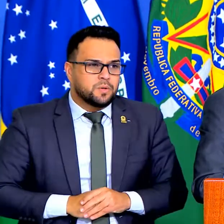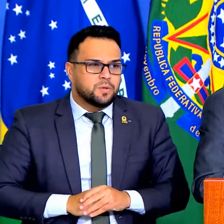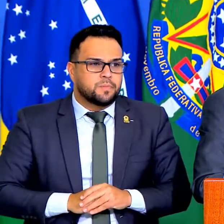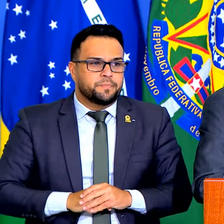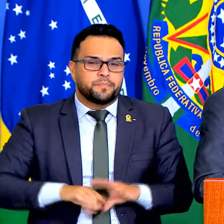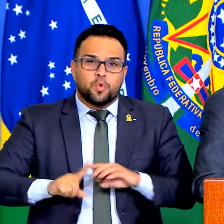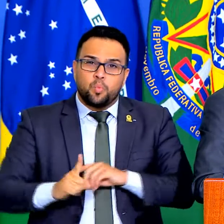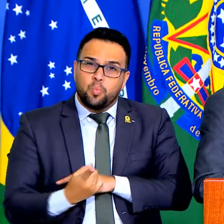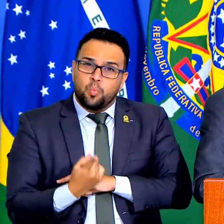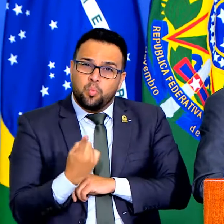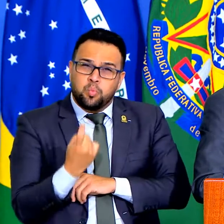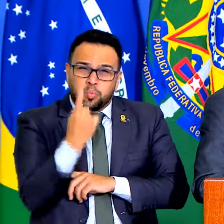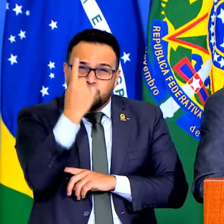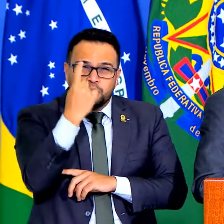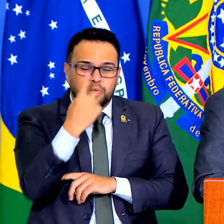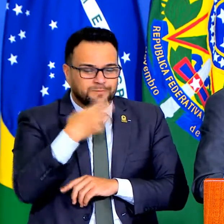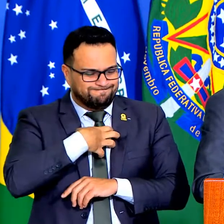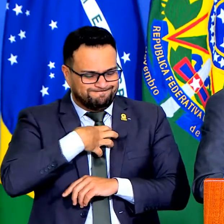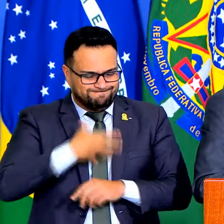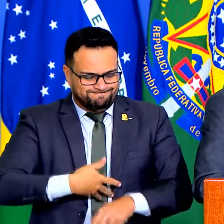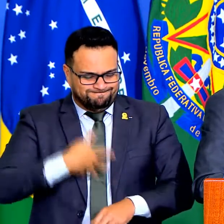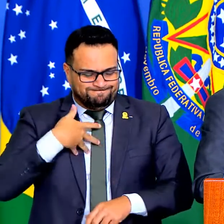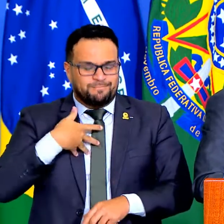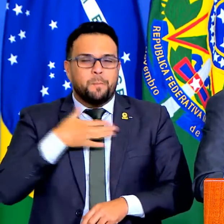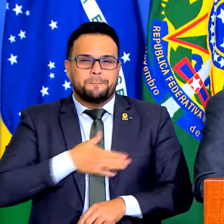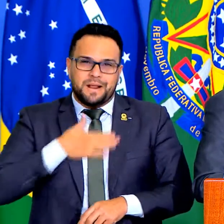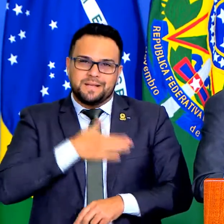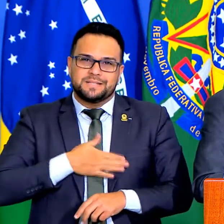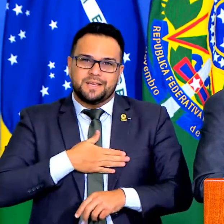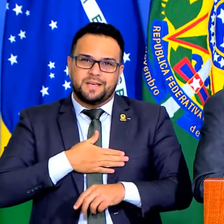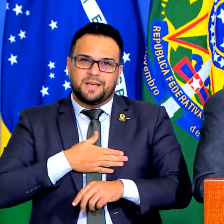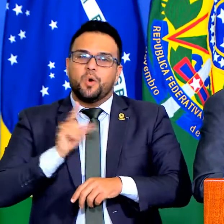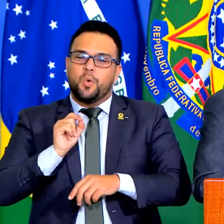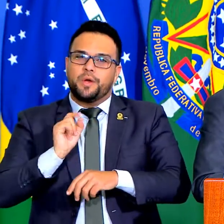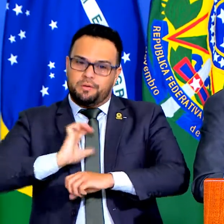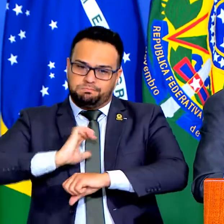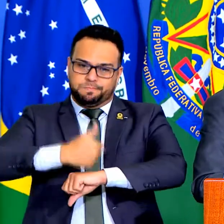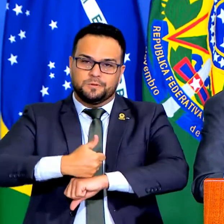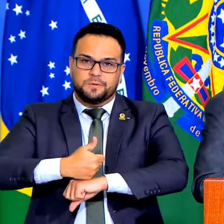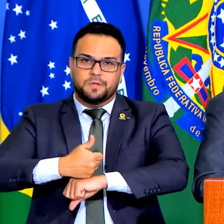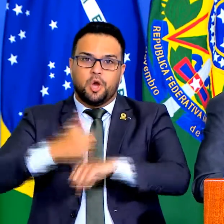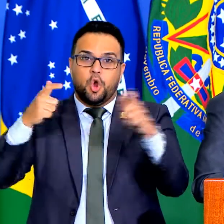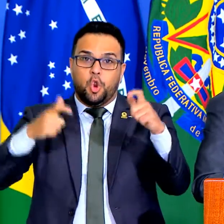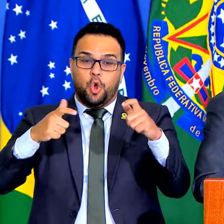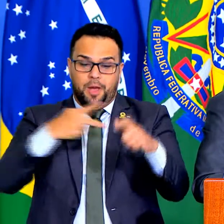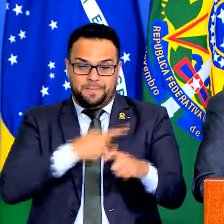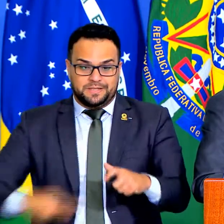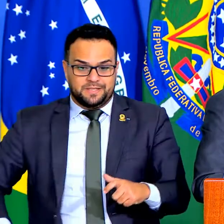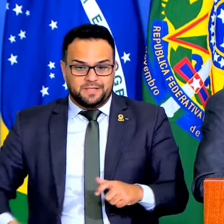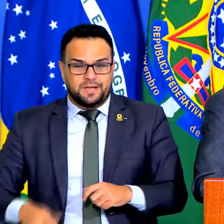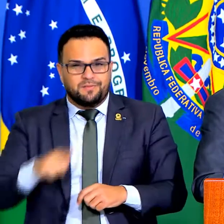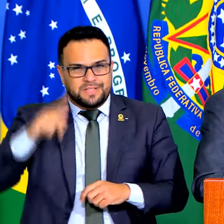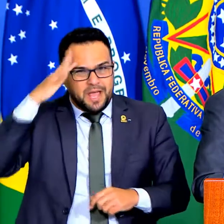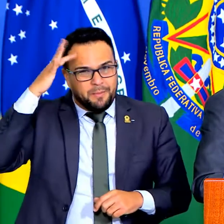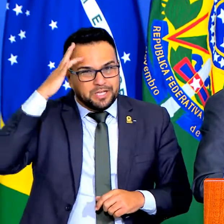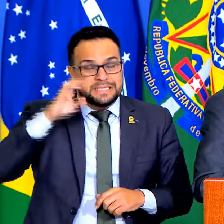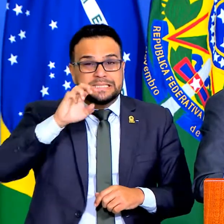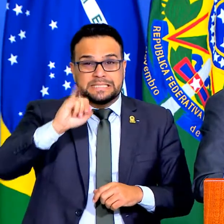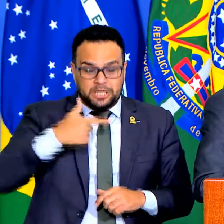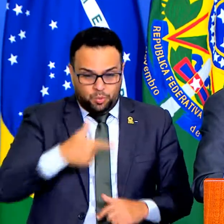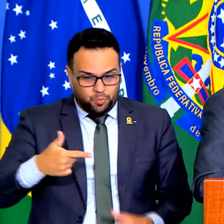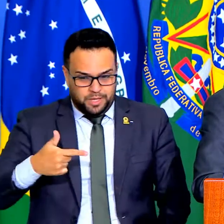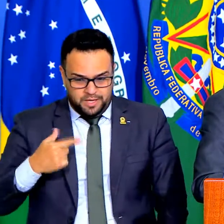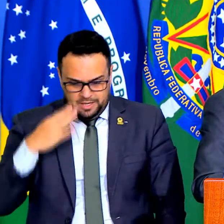o único, o grande prazer que eu tenho de culpar a cadeia da presidência é saber que, se não fosse eu, quem estaria lá? e onde nós